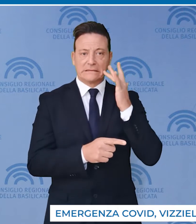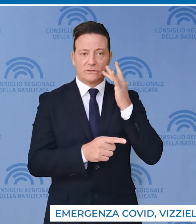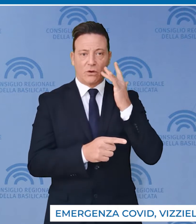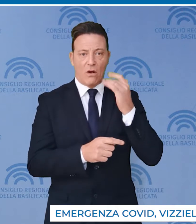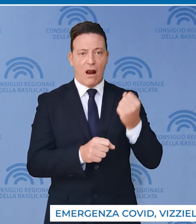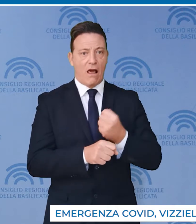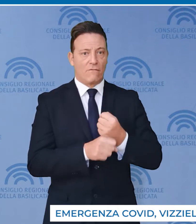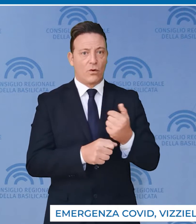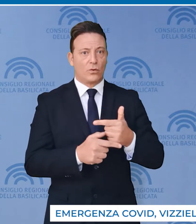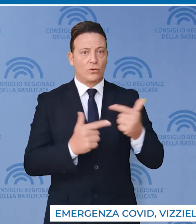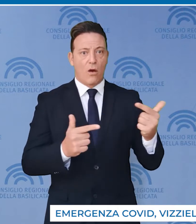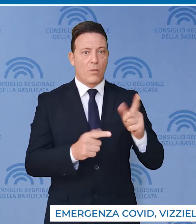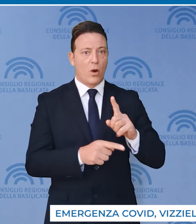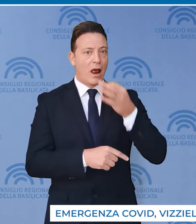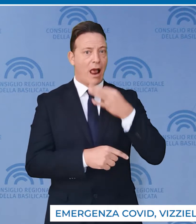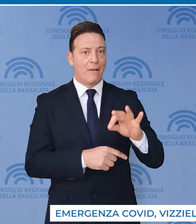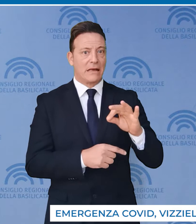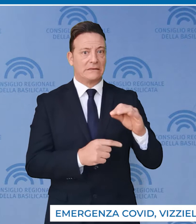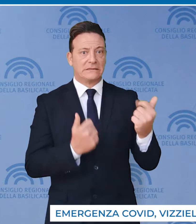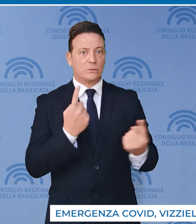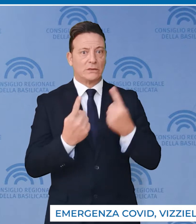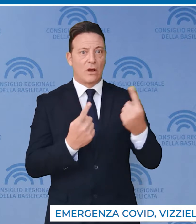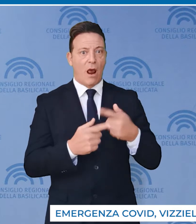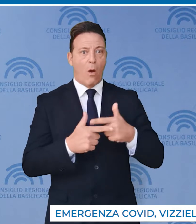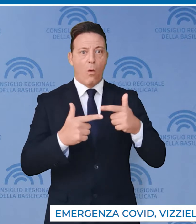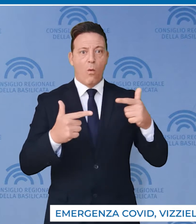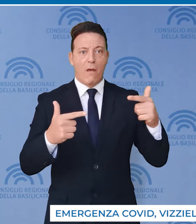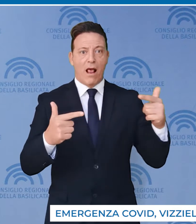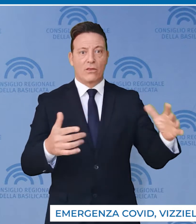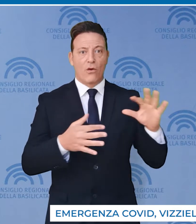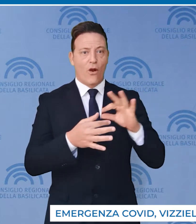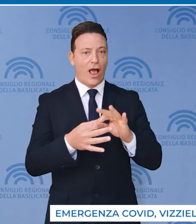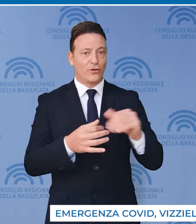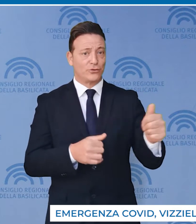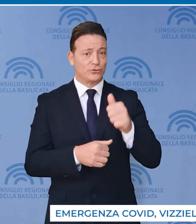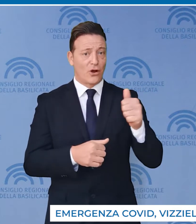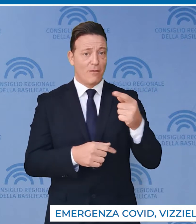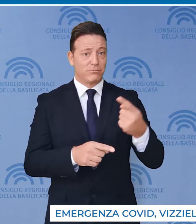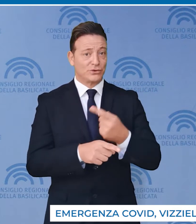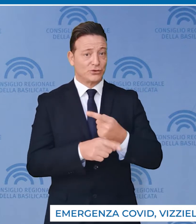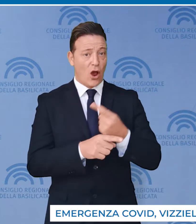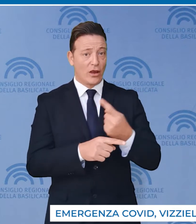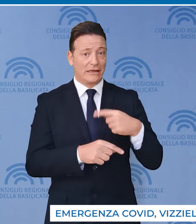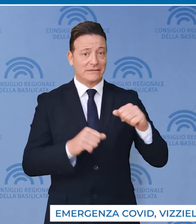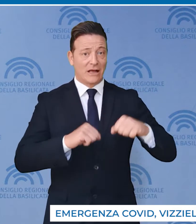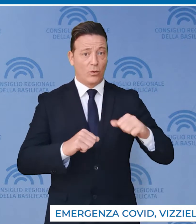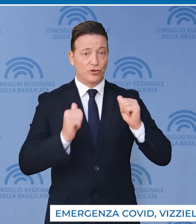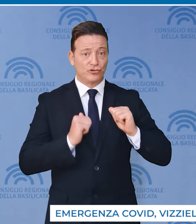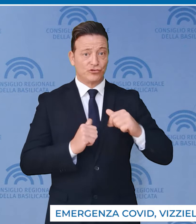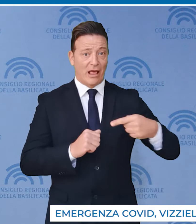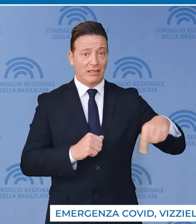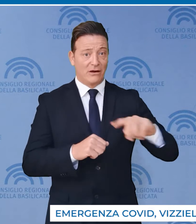vadano in tilt e non riescano a reggere l'onda d'urto che è determinata non solo dalle